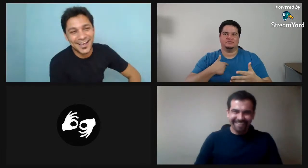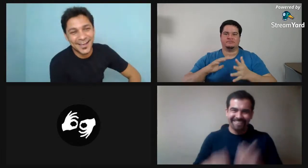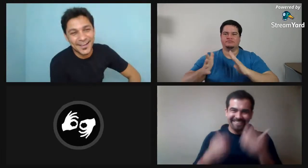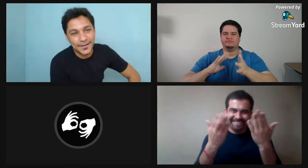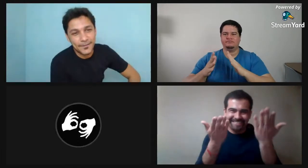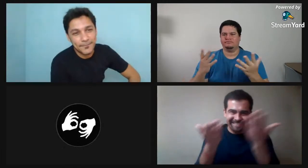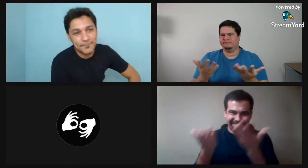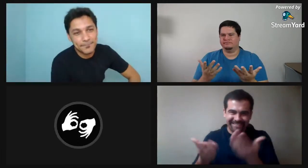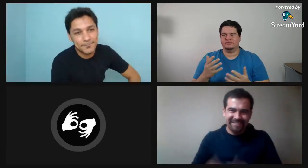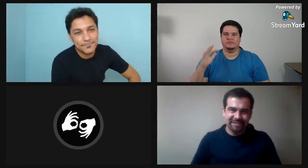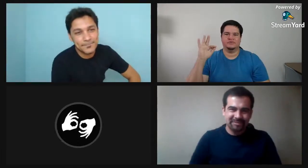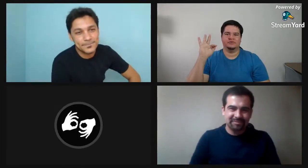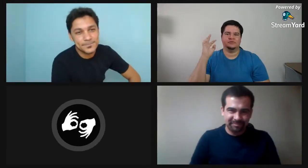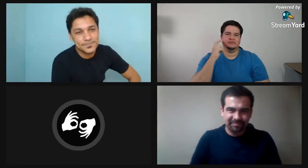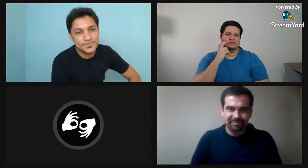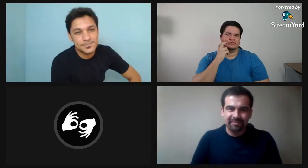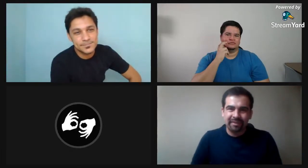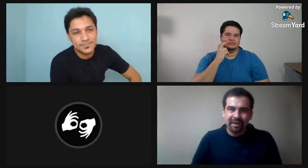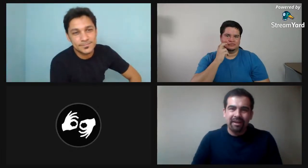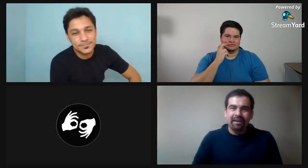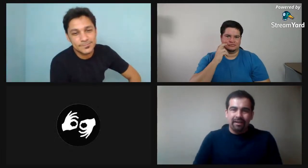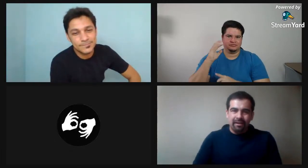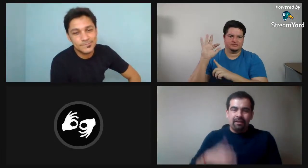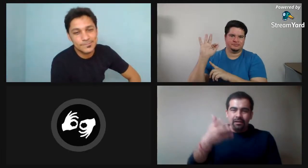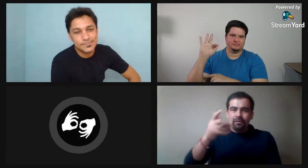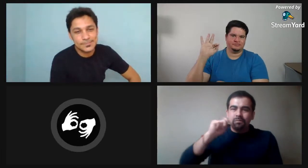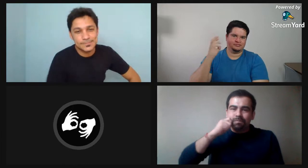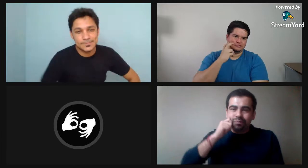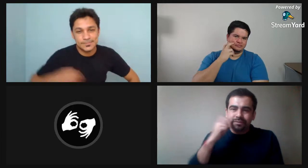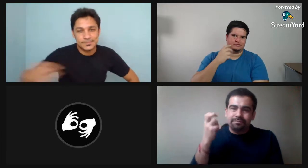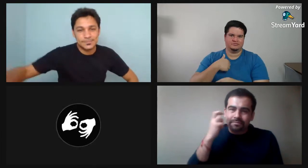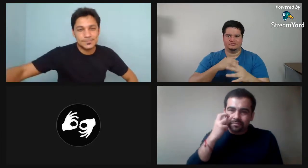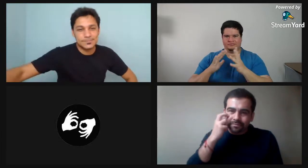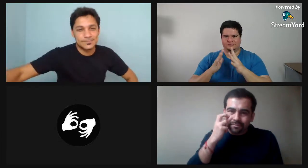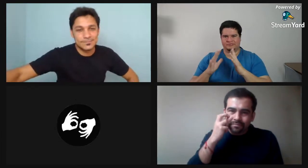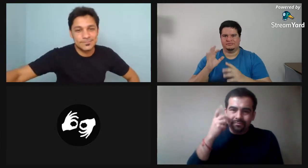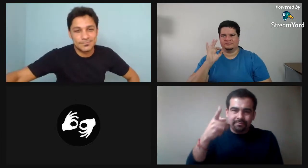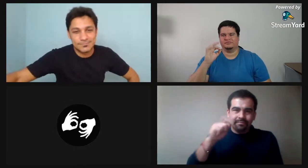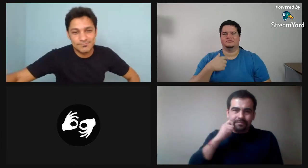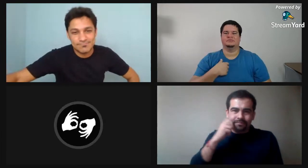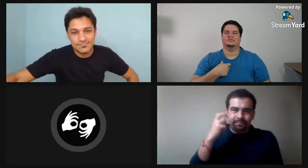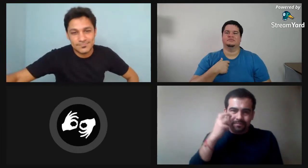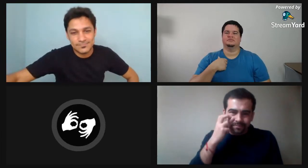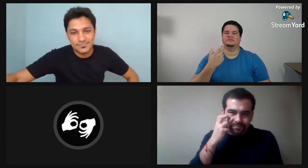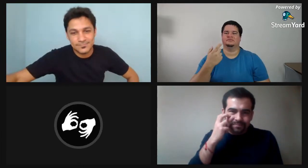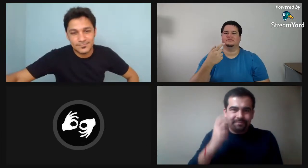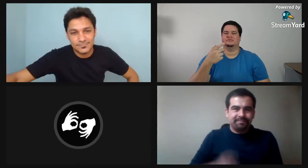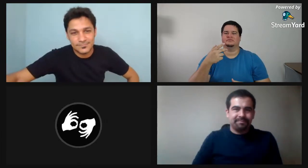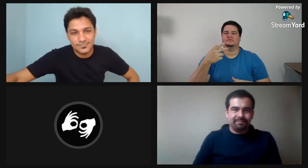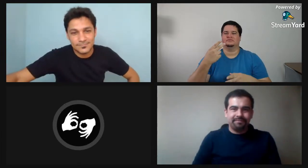Súper. Bueno, yo, esta es mi seña, esta es mi seña, yo soy Fabio